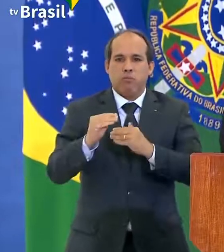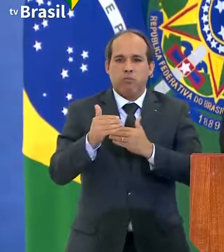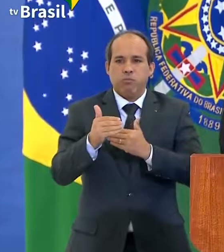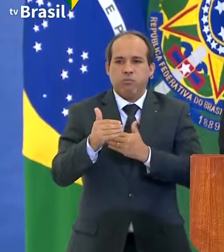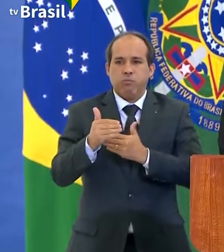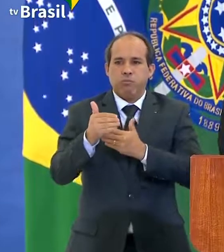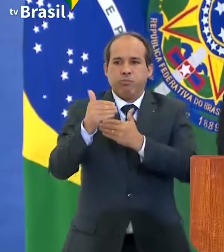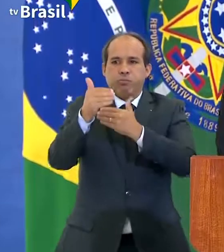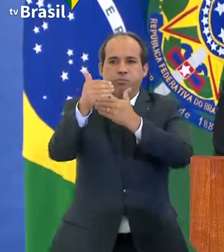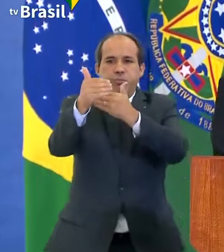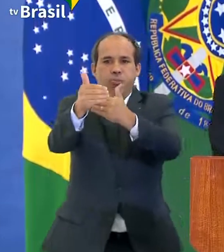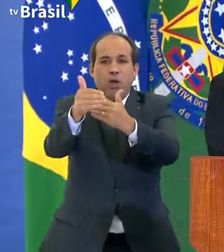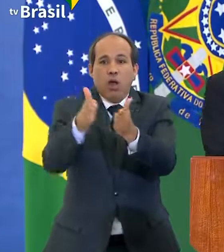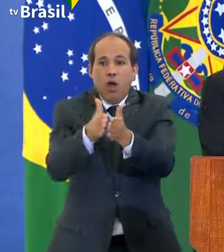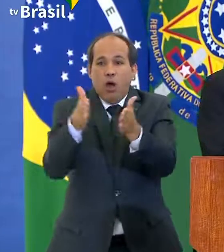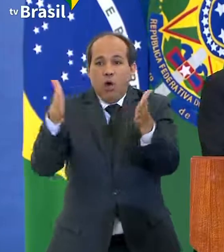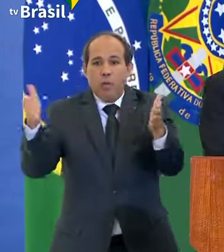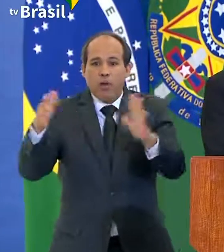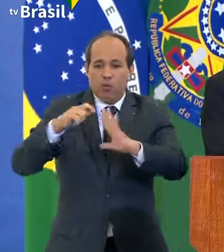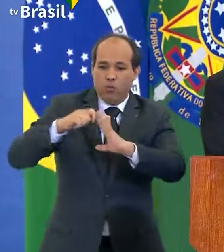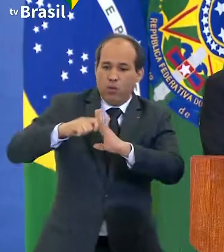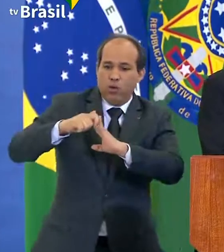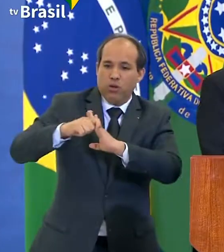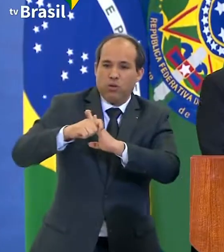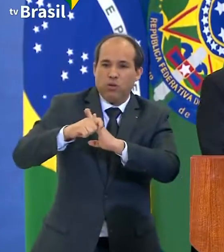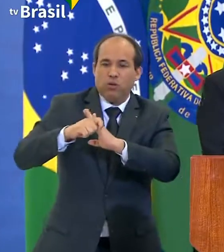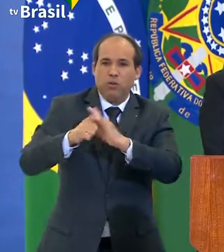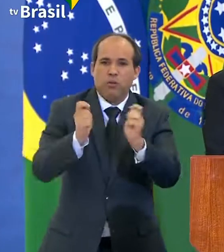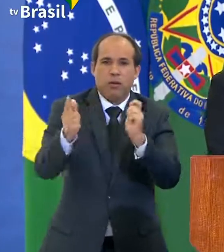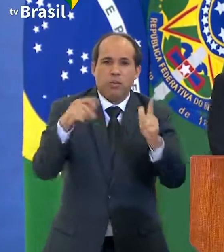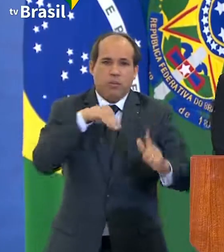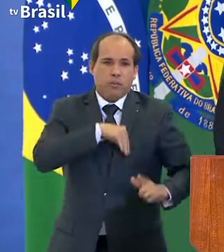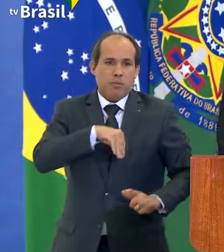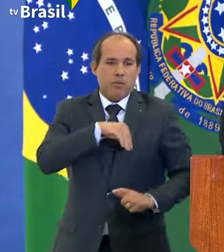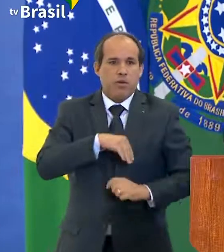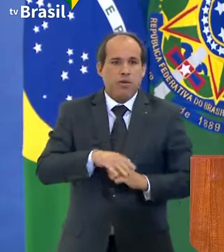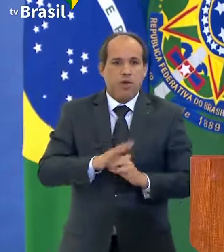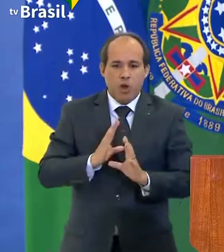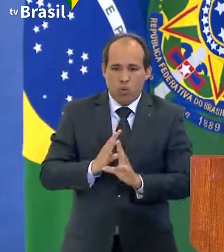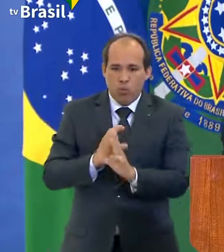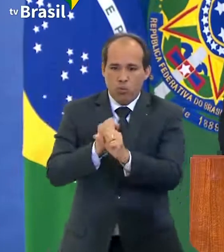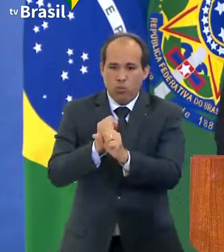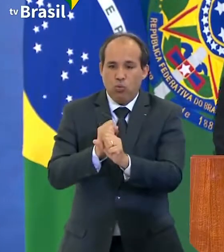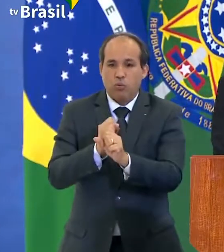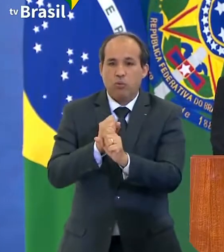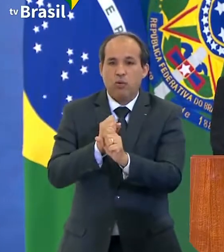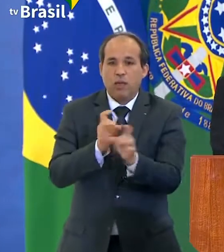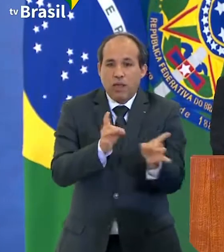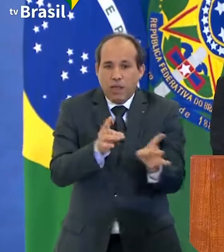com mais quatro parcelas que, em média, equivalem a 250 reais.